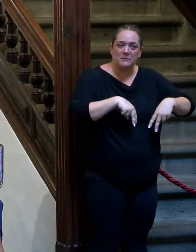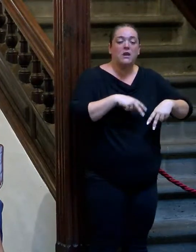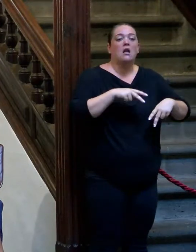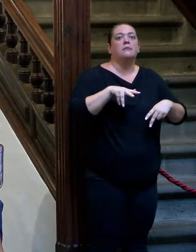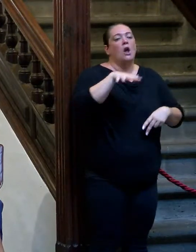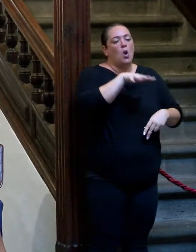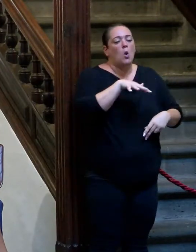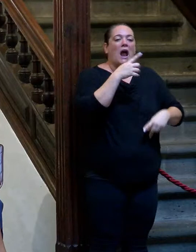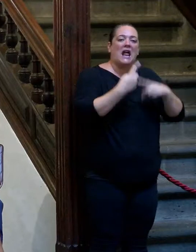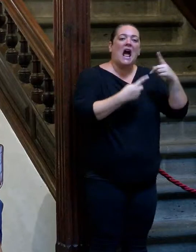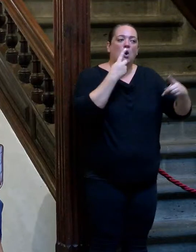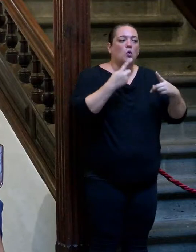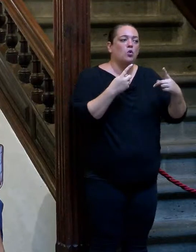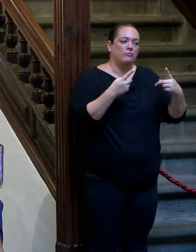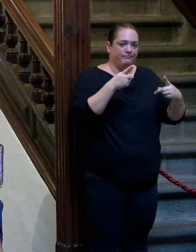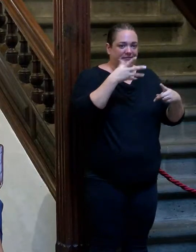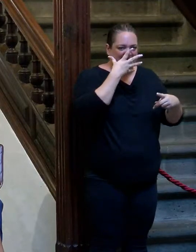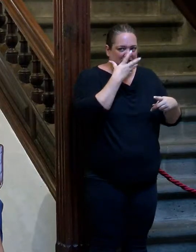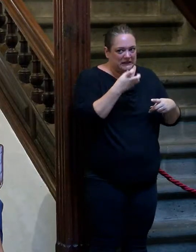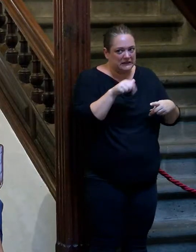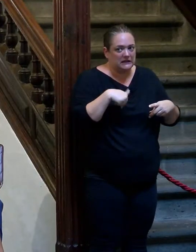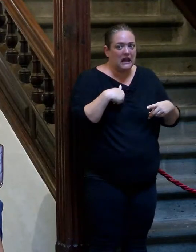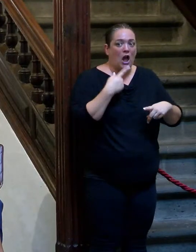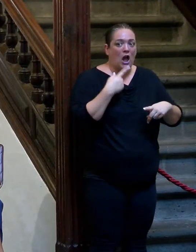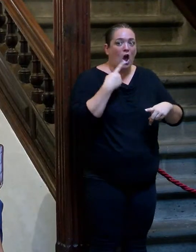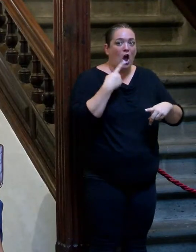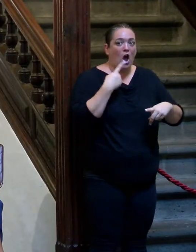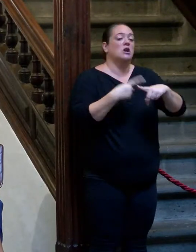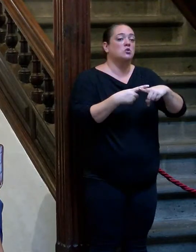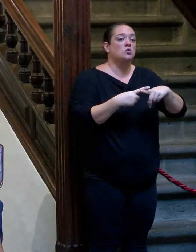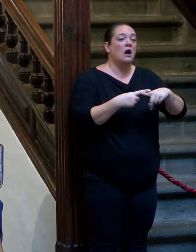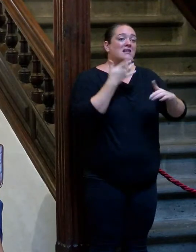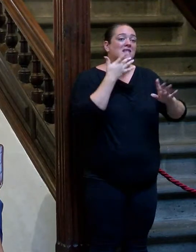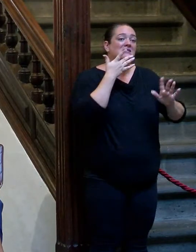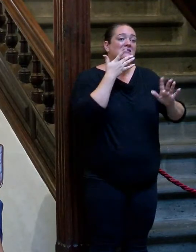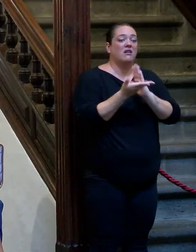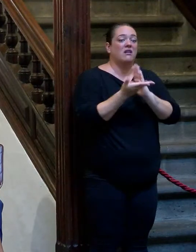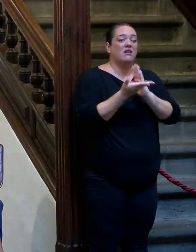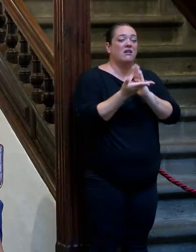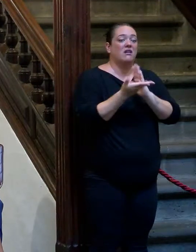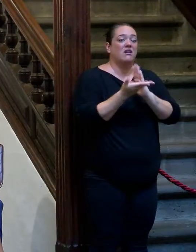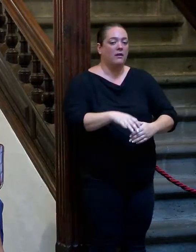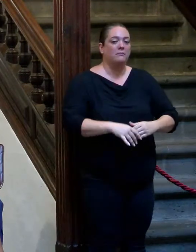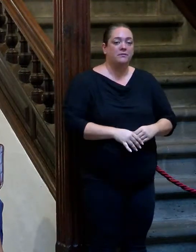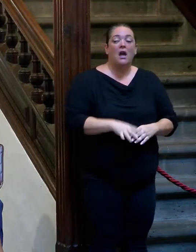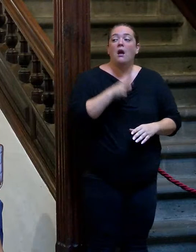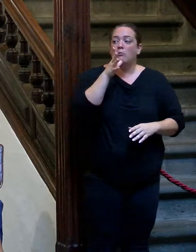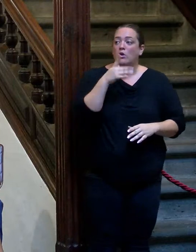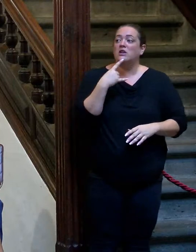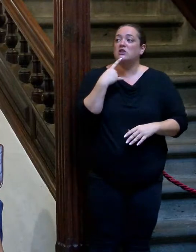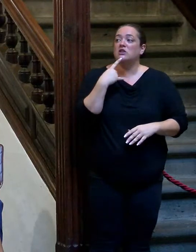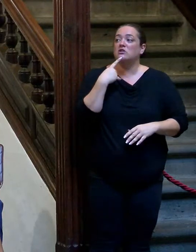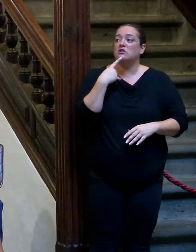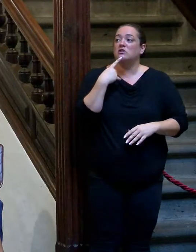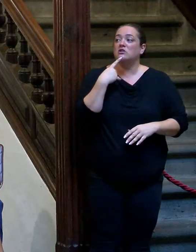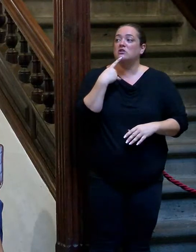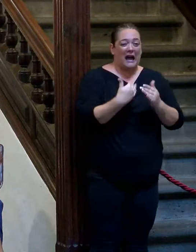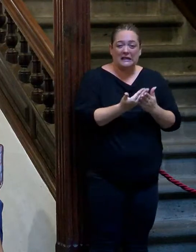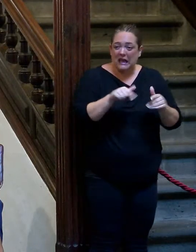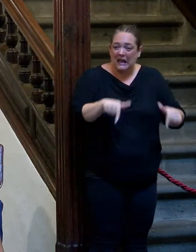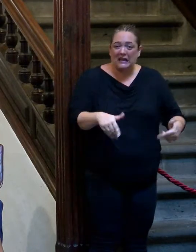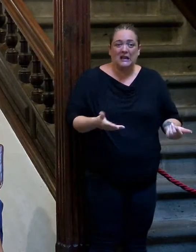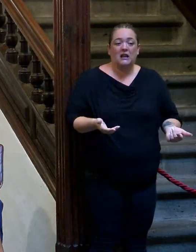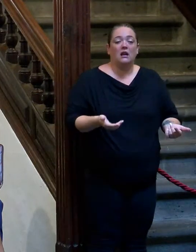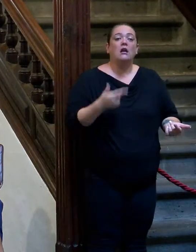que todavía y eso sí que es triste donde ser homosexual te condenan a la muerte directamente. Por eso te digo, pero incluso aquí cuando a veces